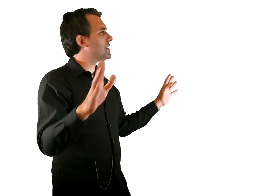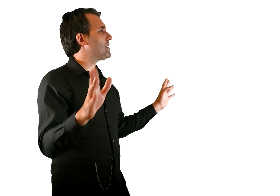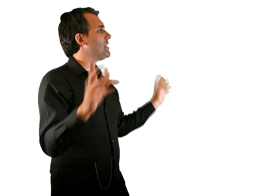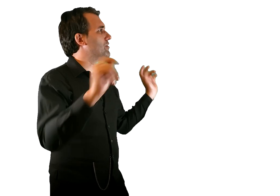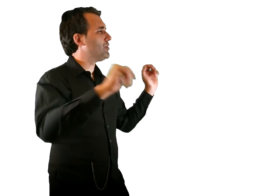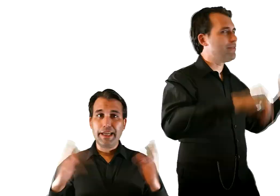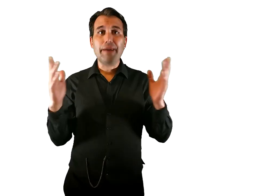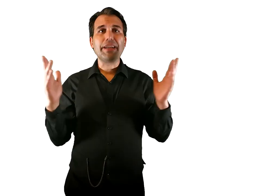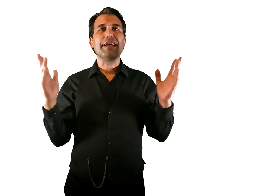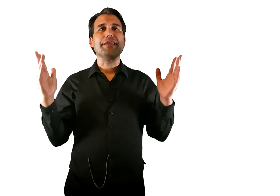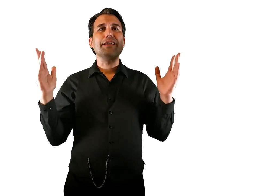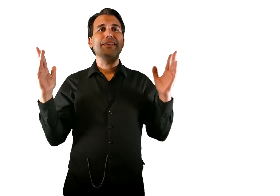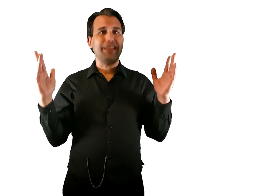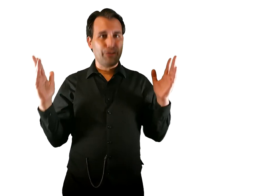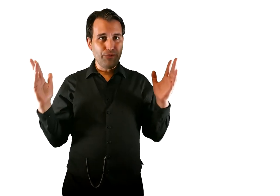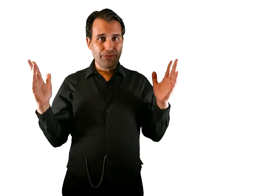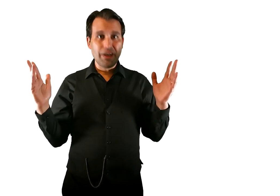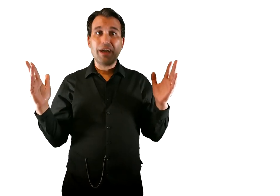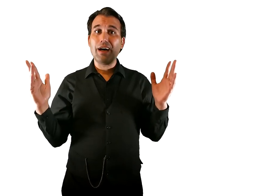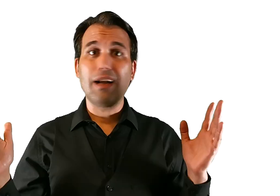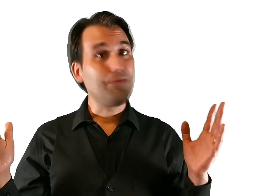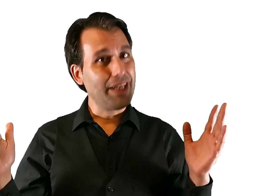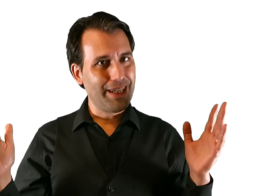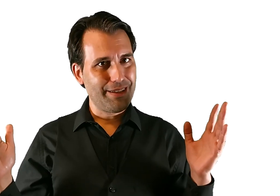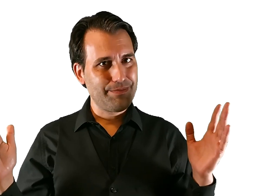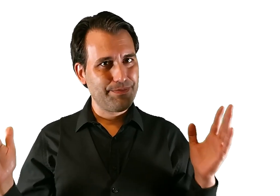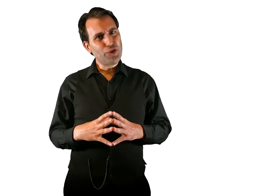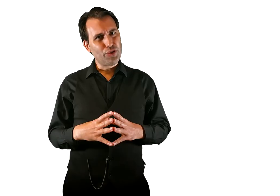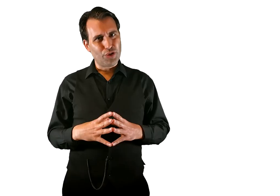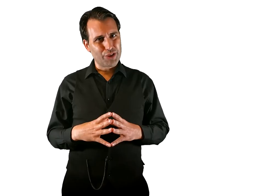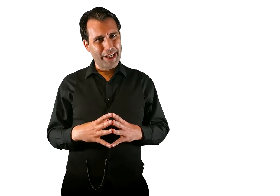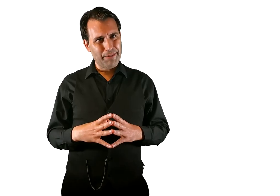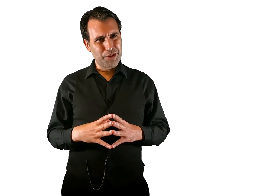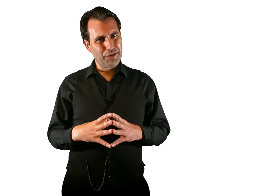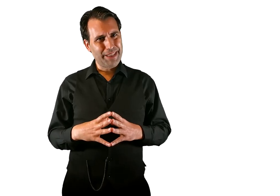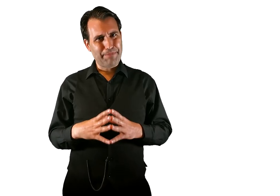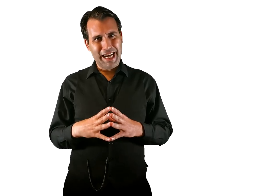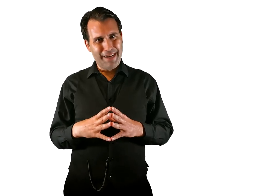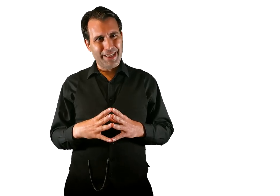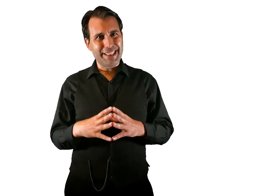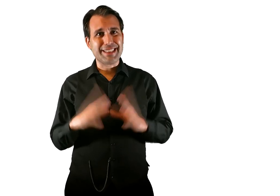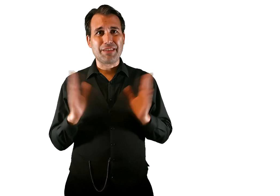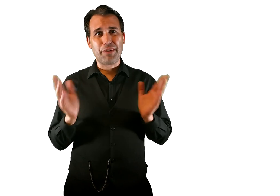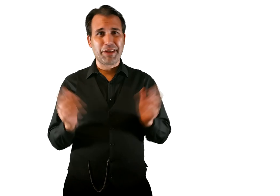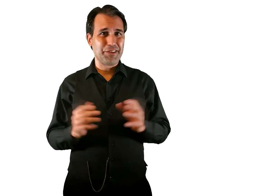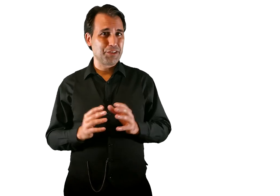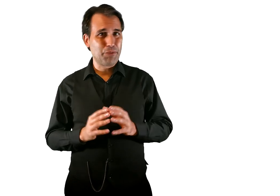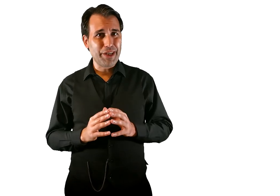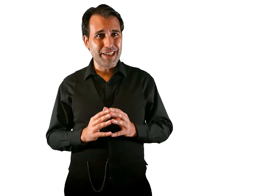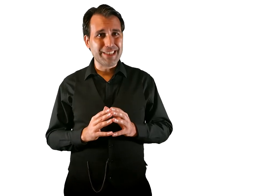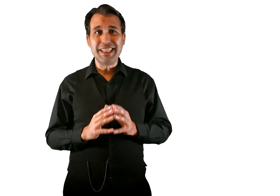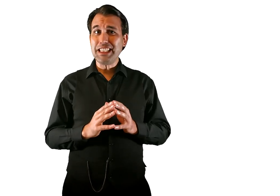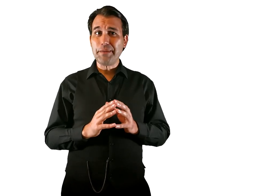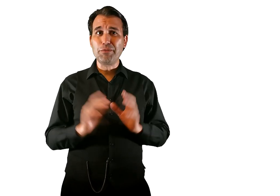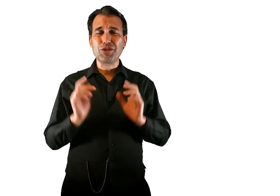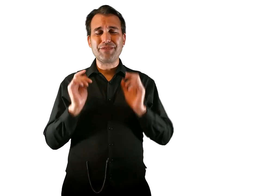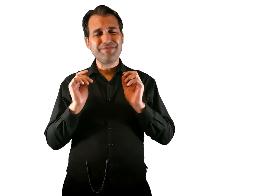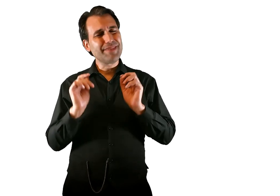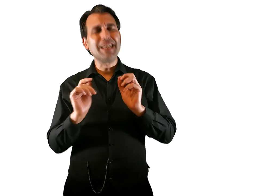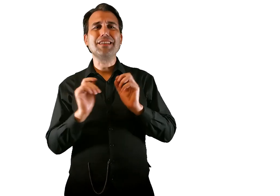acaba sabiendo. La verdad triunfa al final. Tú y yo no nos creemos ni una palabra de estas afirmaciones pueriles y sabemos que